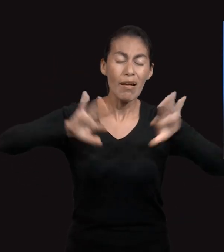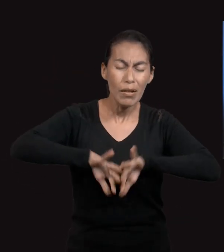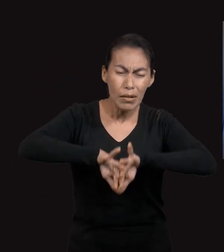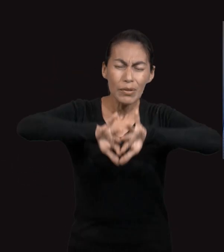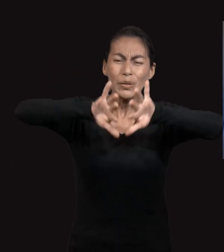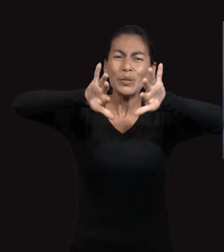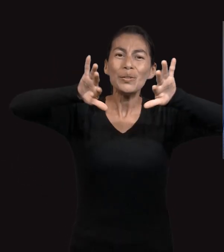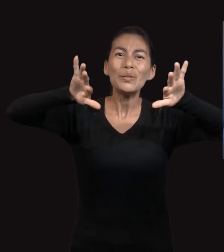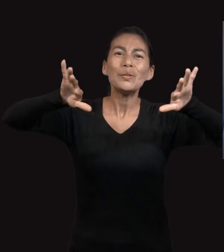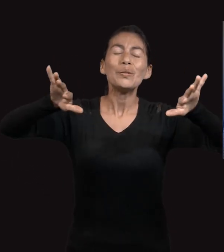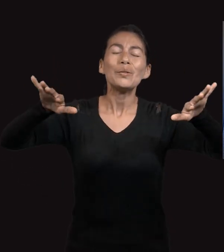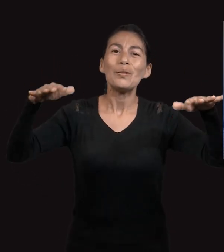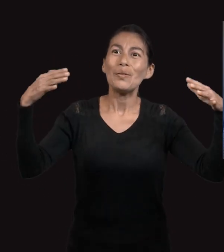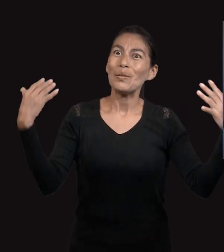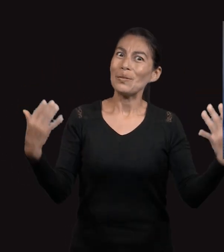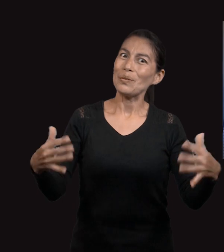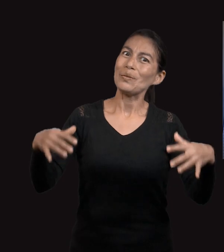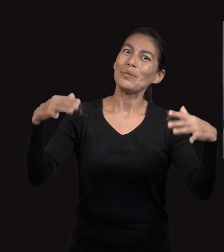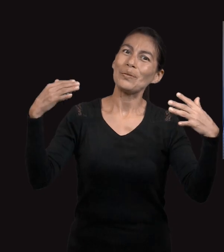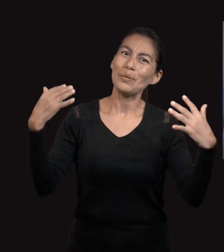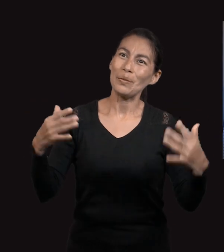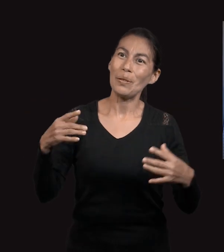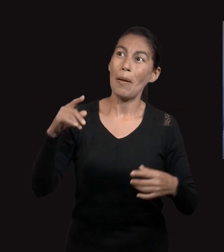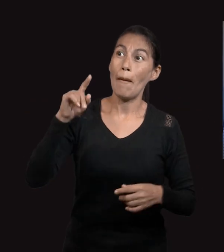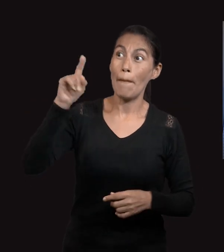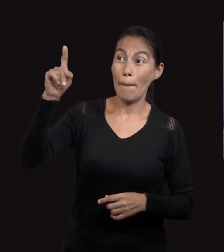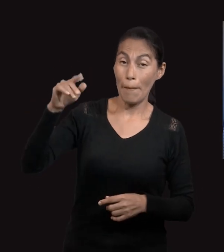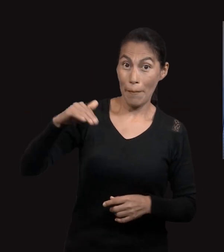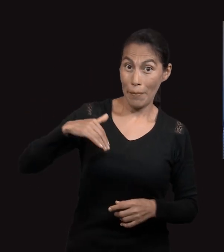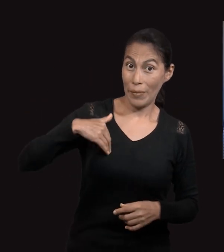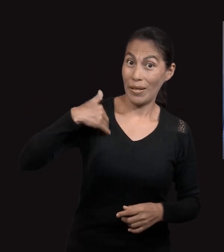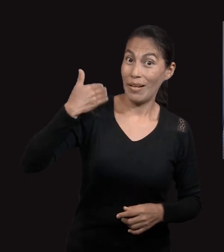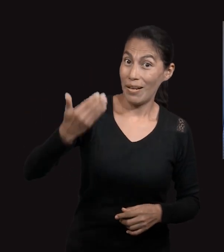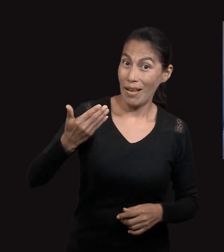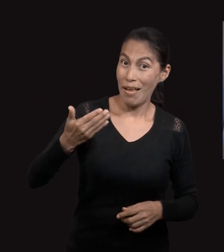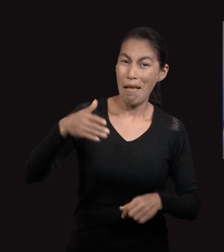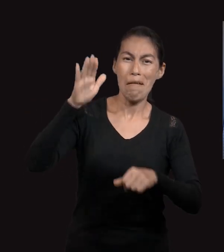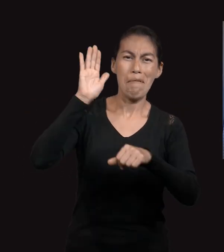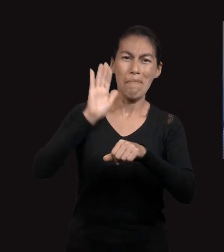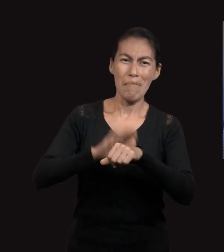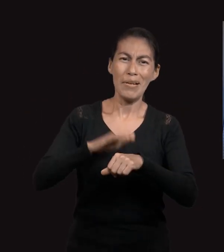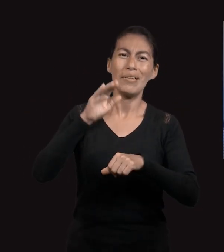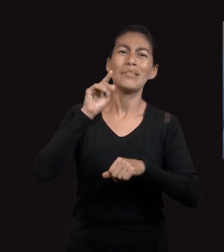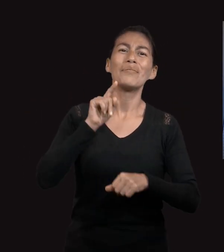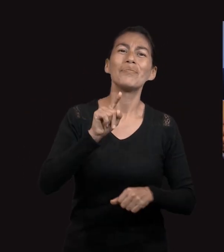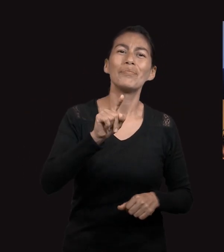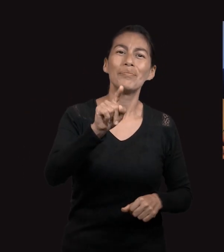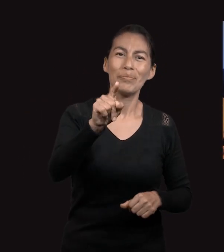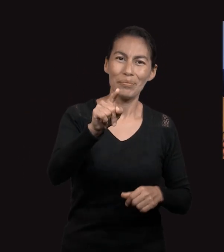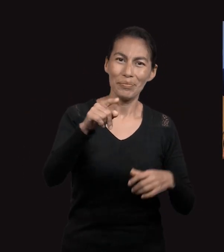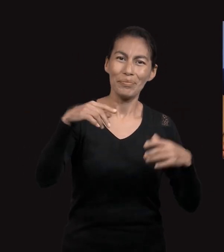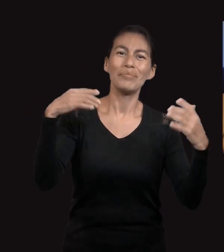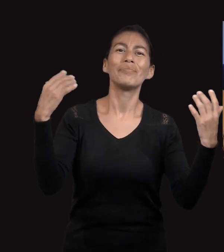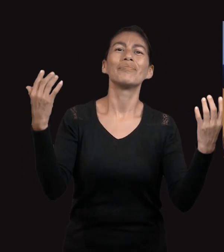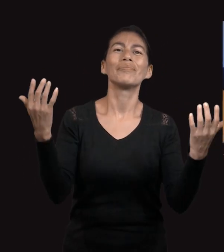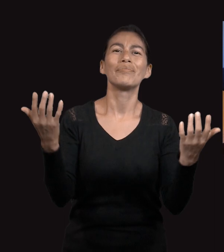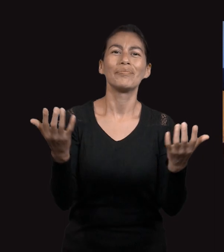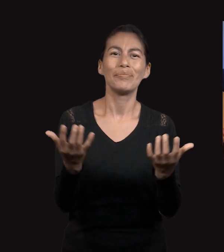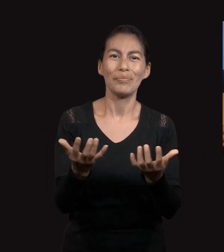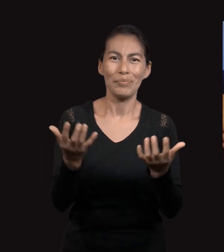abrió el mar y mucho más hará por